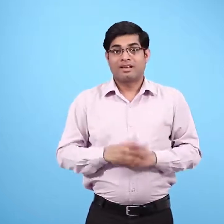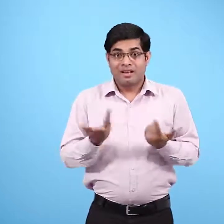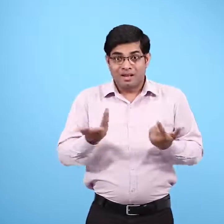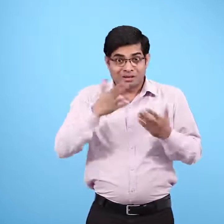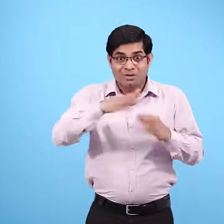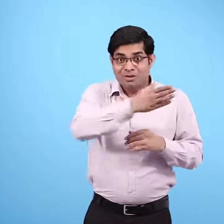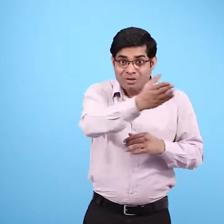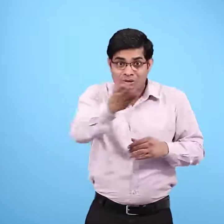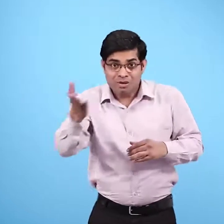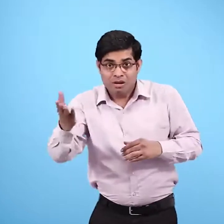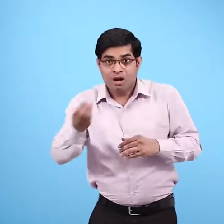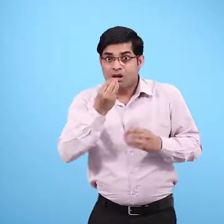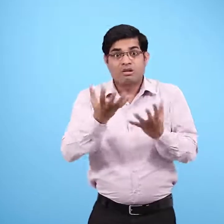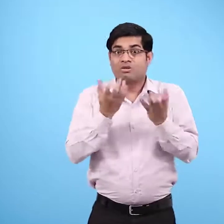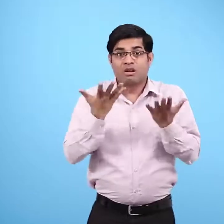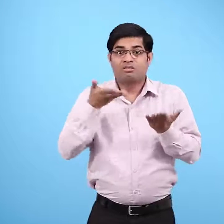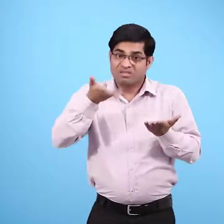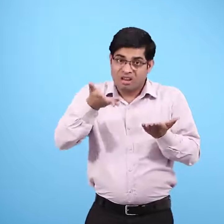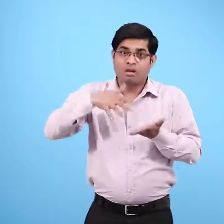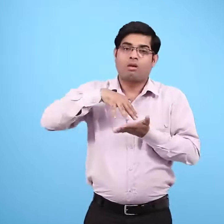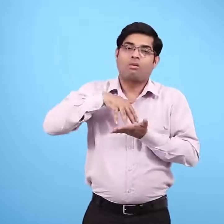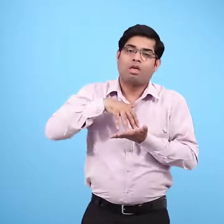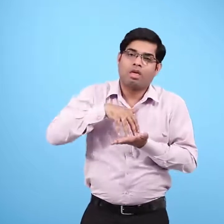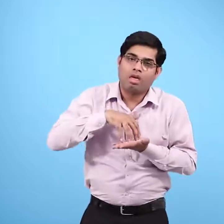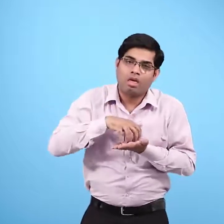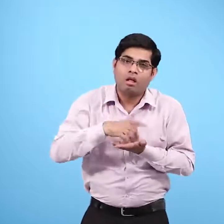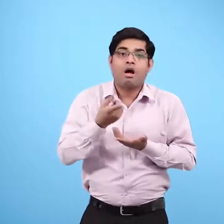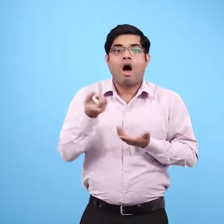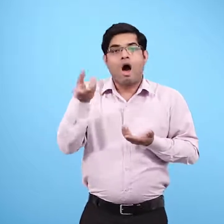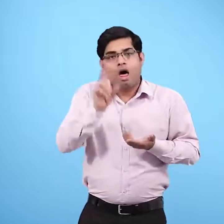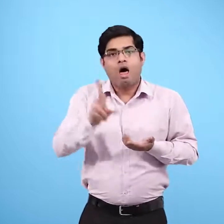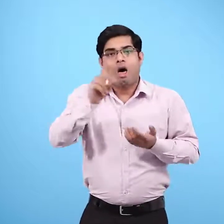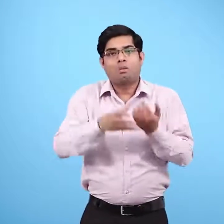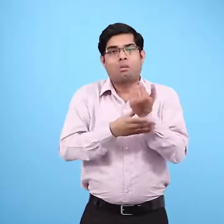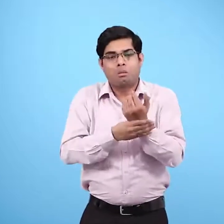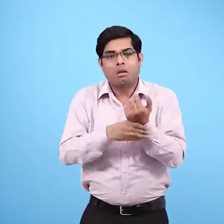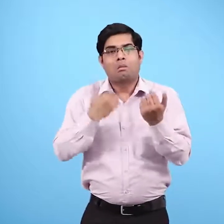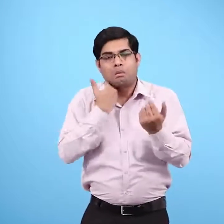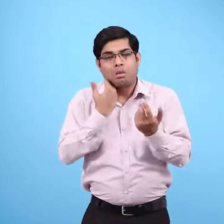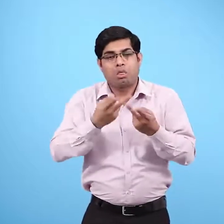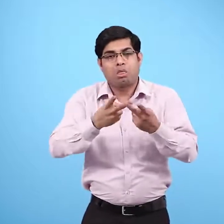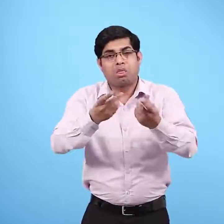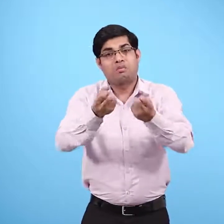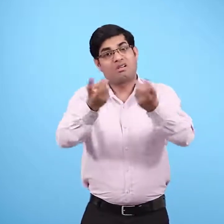ये बच्चे कमजूर रहते हैं और कई बीमारियों के शिकार हो जाते हैं